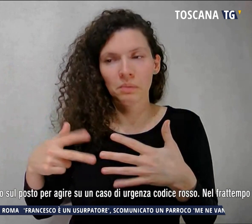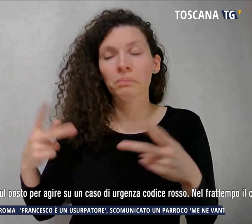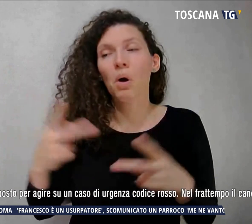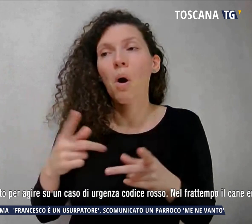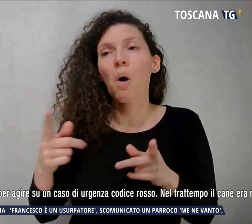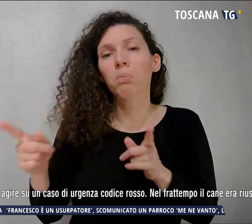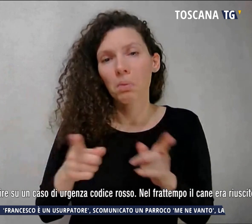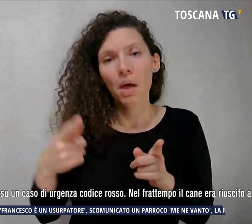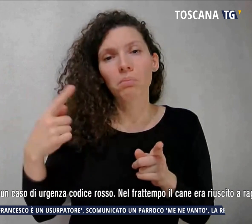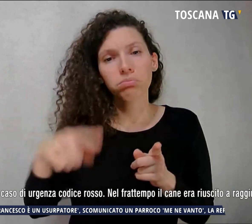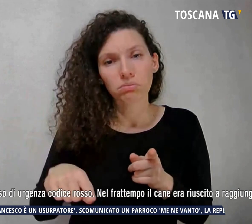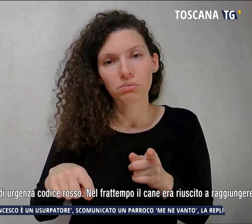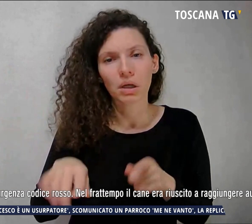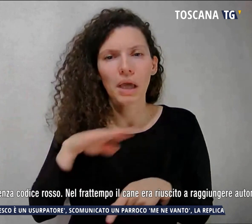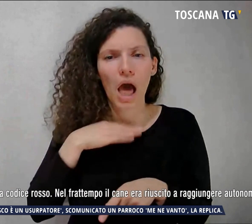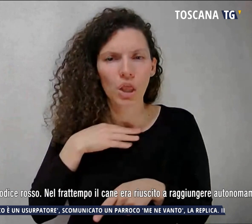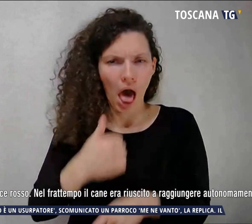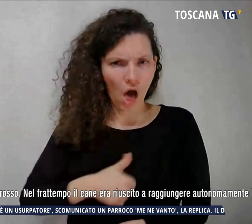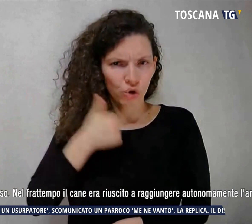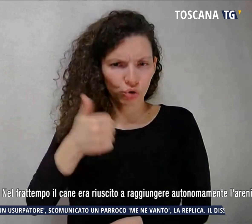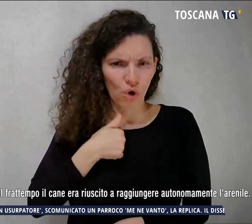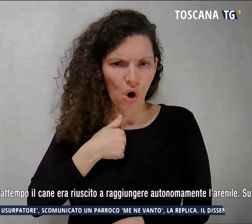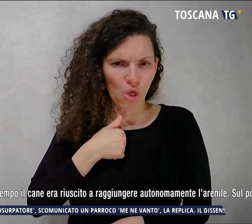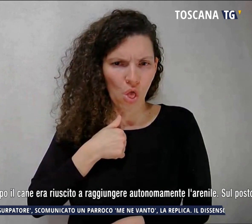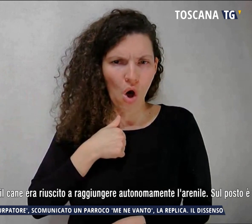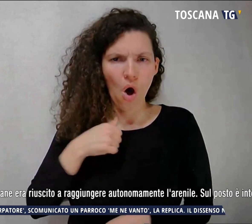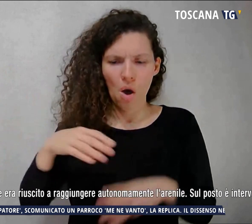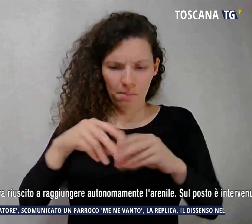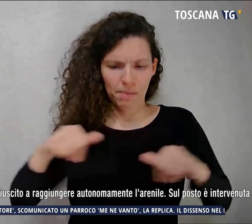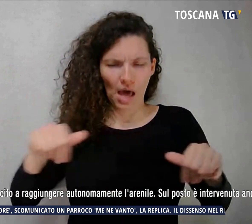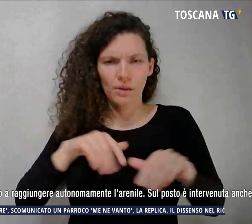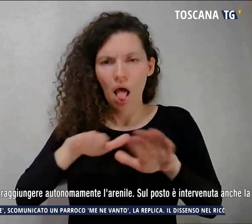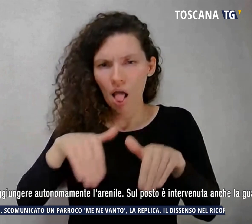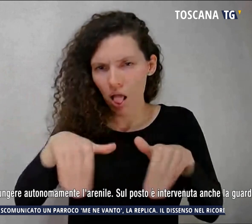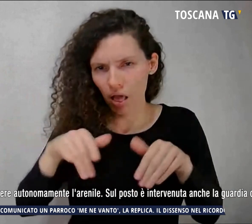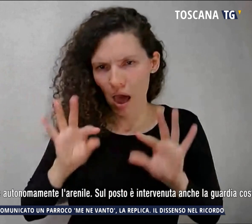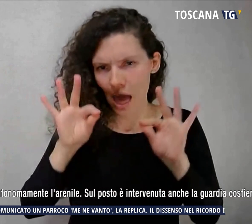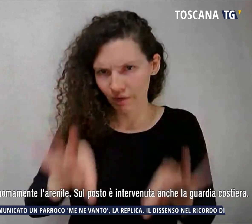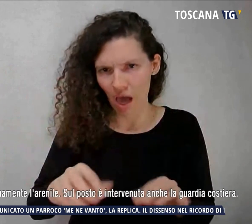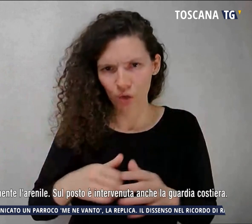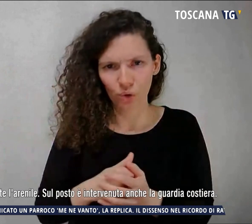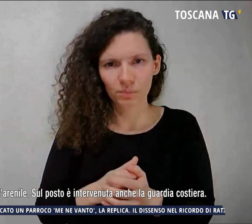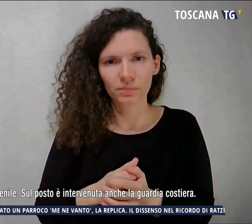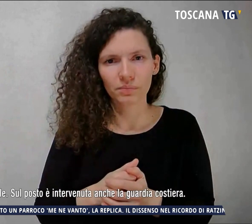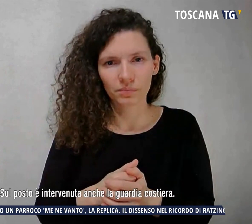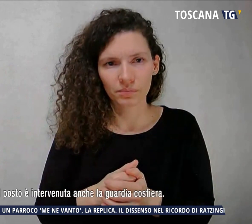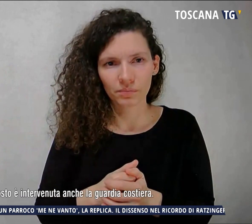raggiungere in modo autonomo l'arenile. Sul posto è intervenuta anche la guardia costiera.